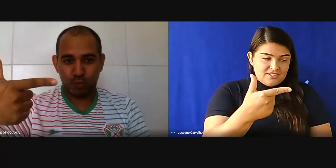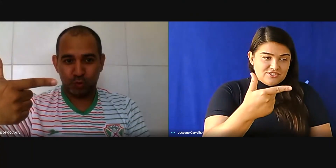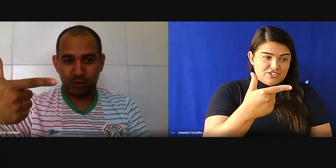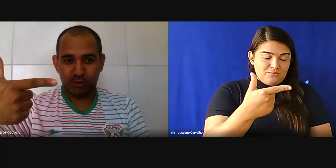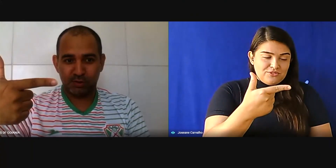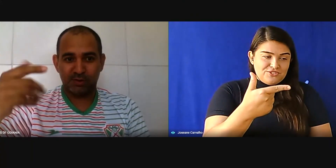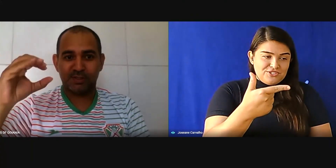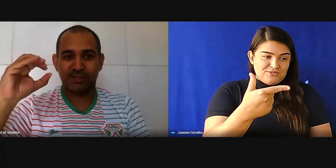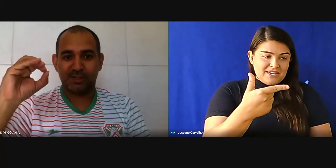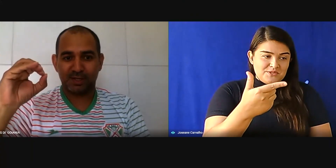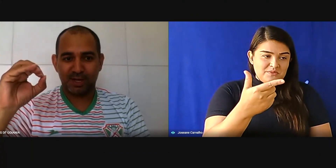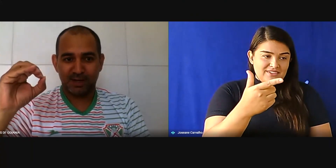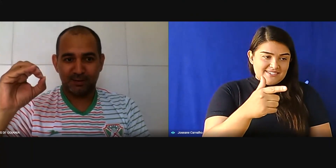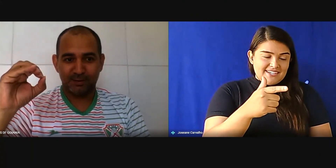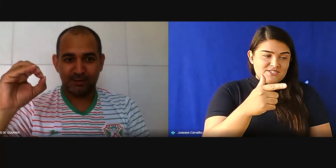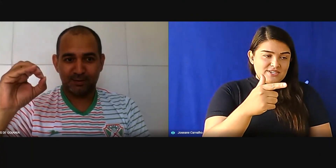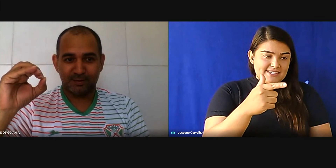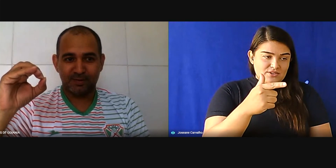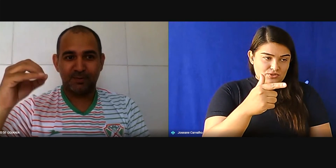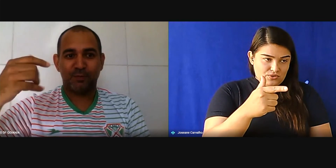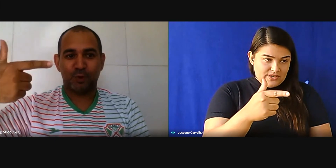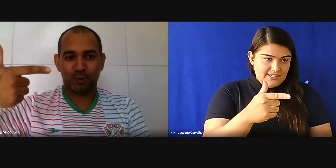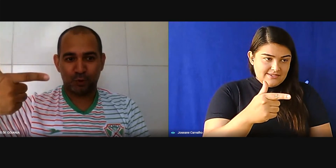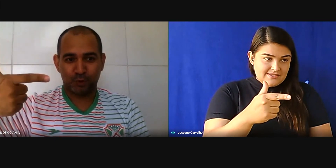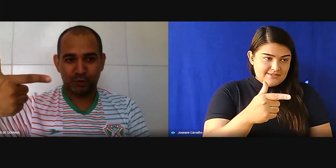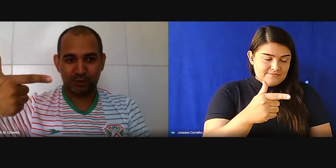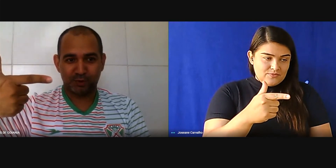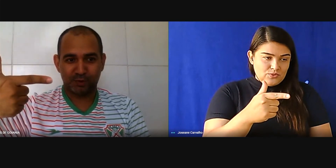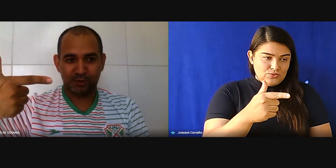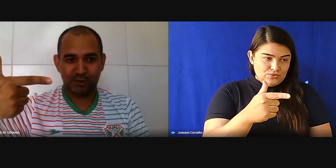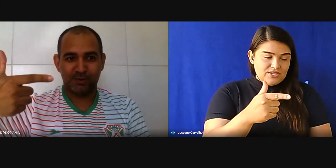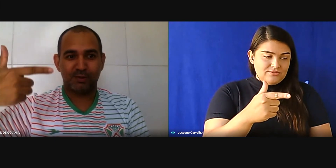Só um minutinho, mais uma vez, 3202, o número,